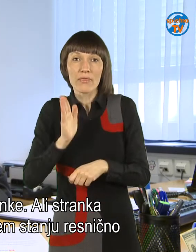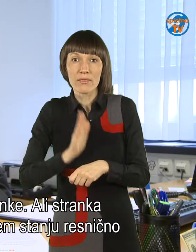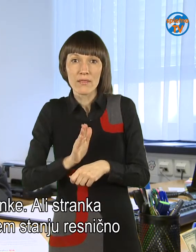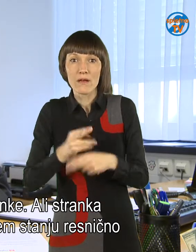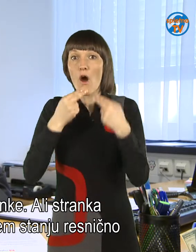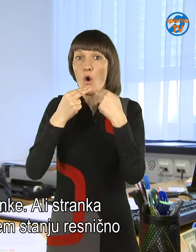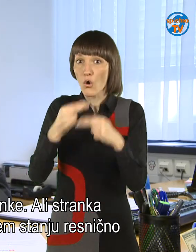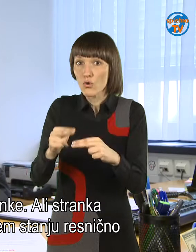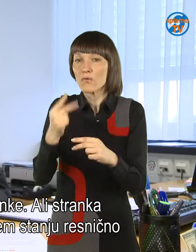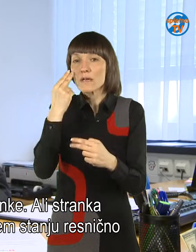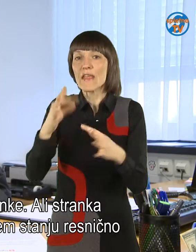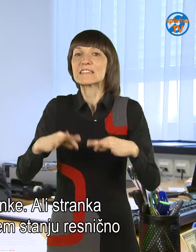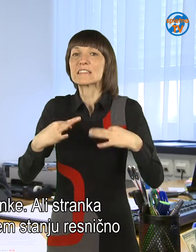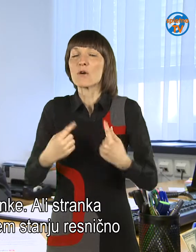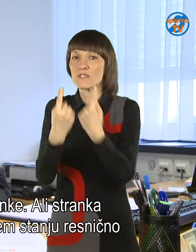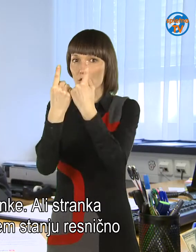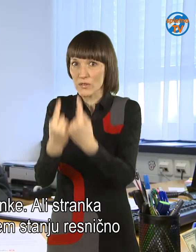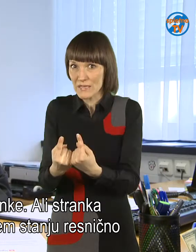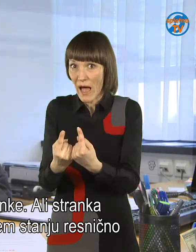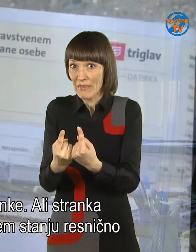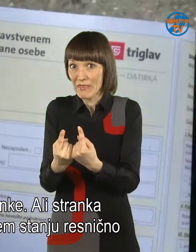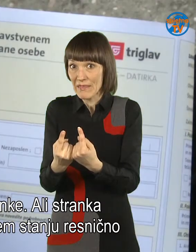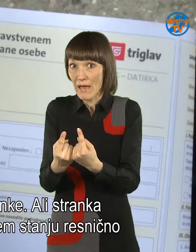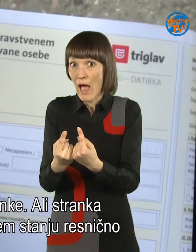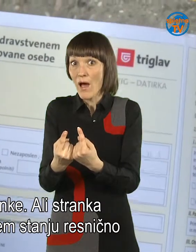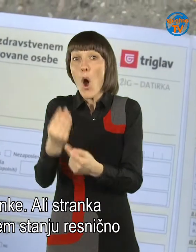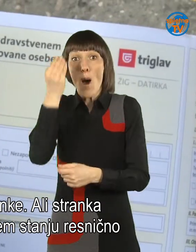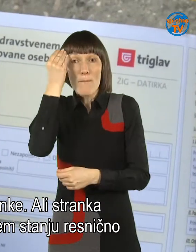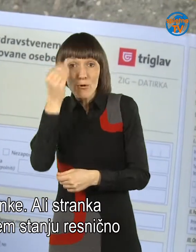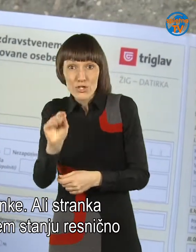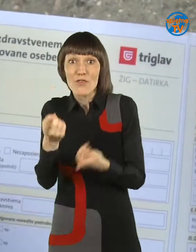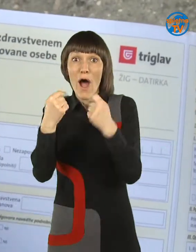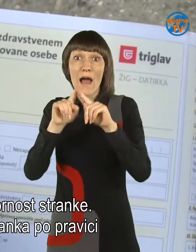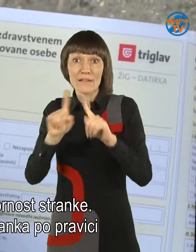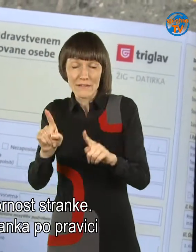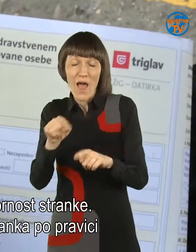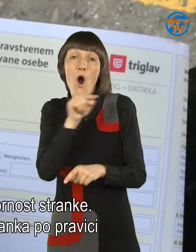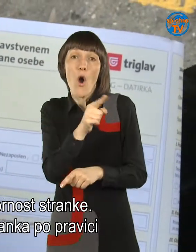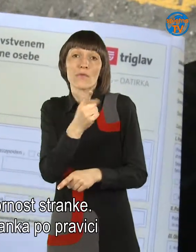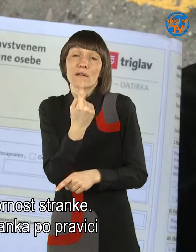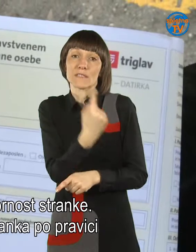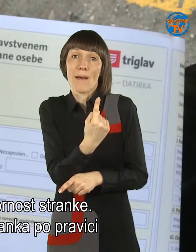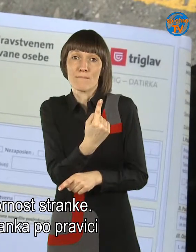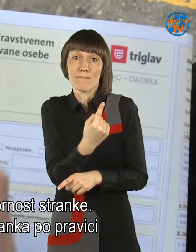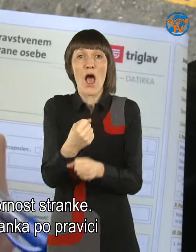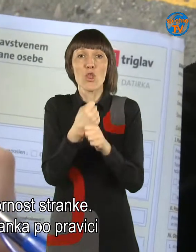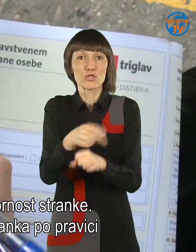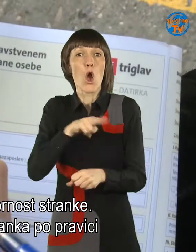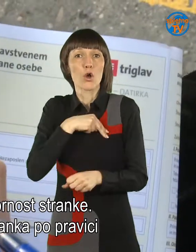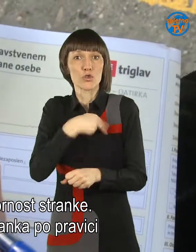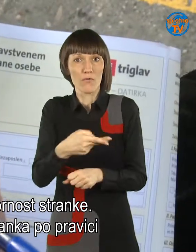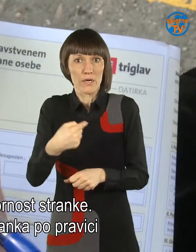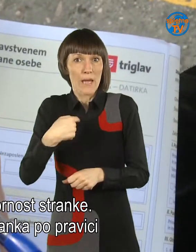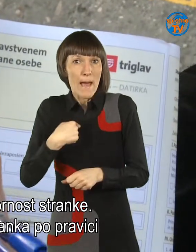odgovori na vprašanje o zdravstvenem stanju resnično ali ne, to je pa pač odgovorno stranke. Mi zaupamo, da strank odgovori